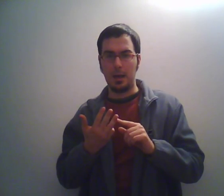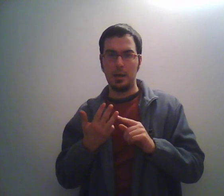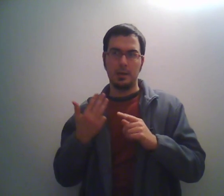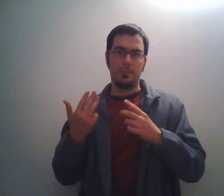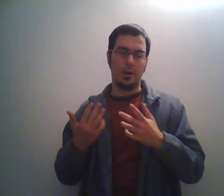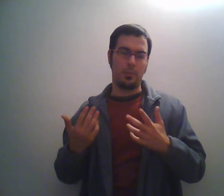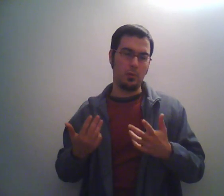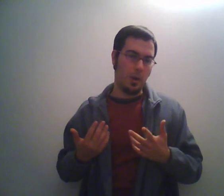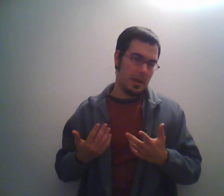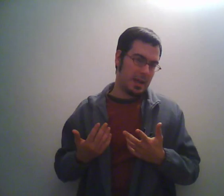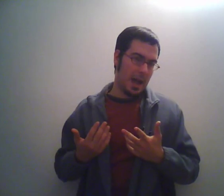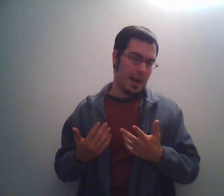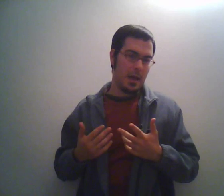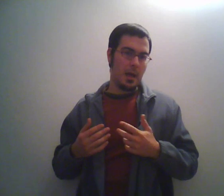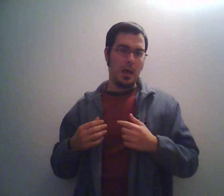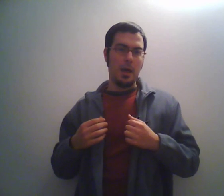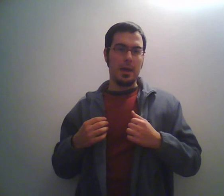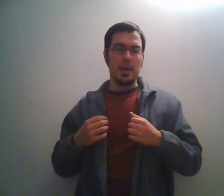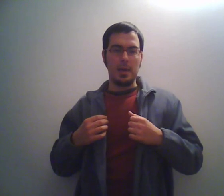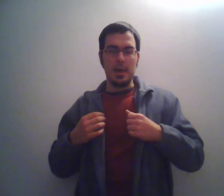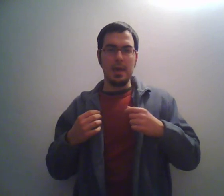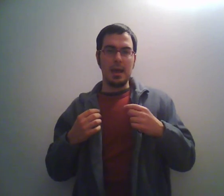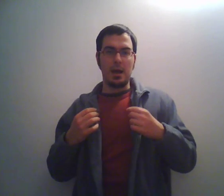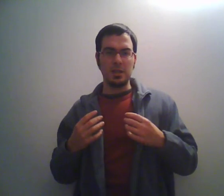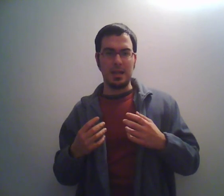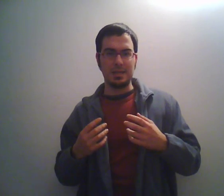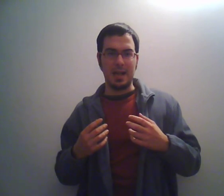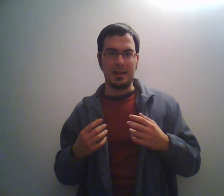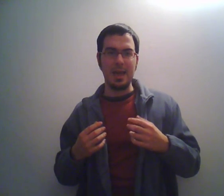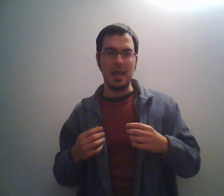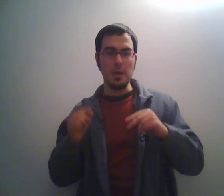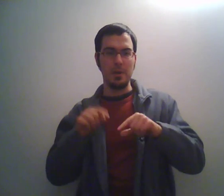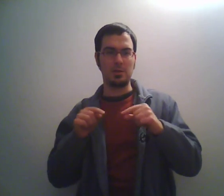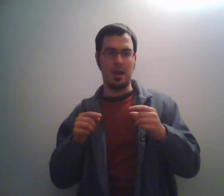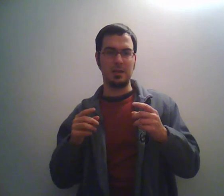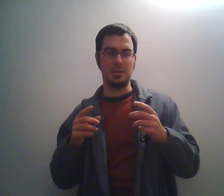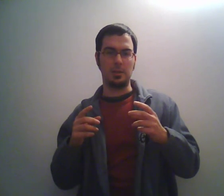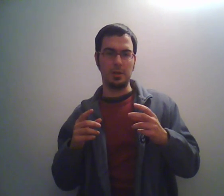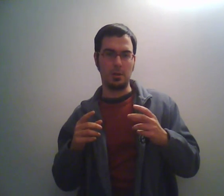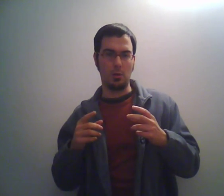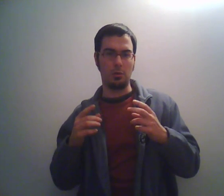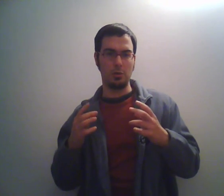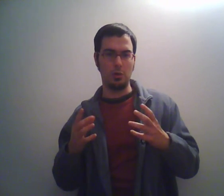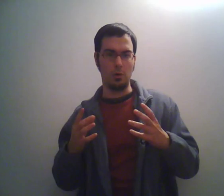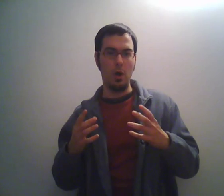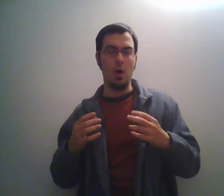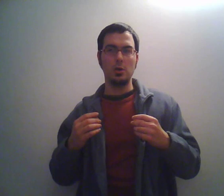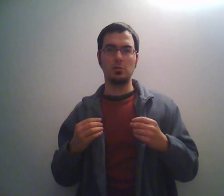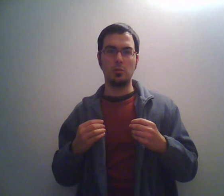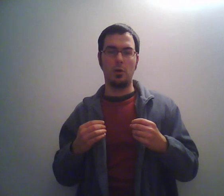per lo più americana e la cosa interessante è che i personaggi di questo show sono